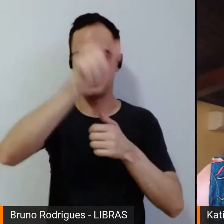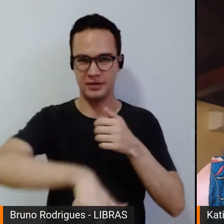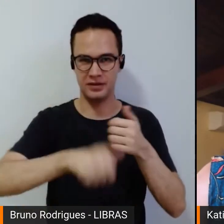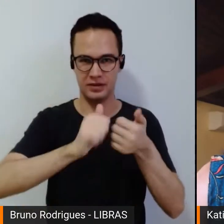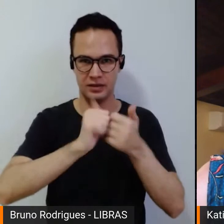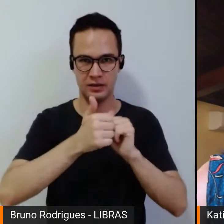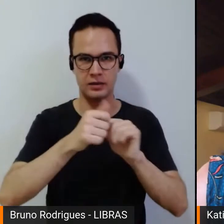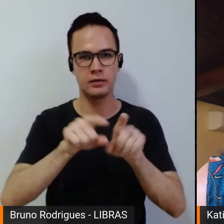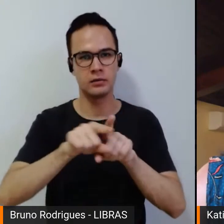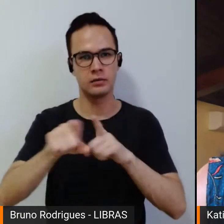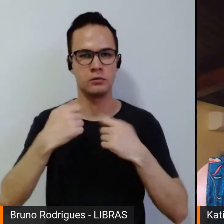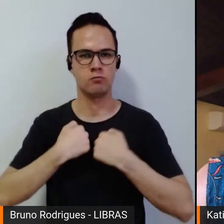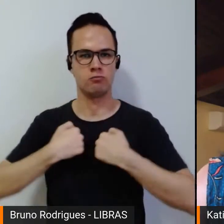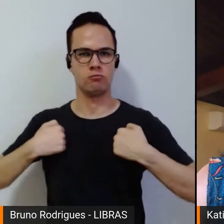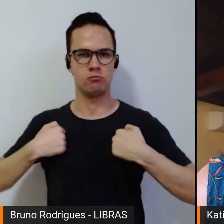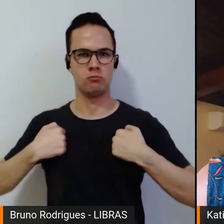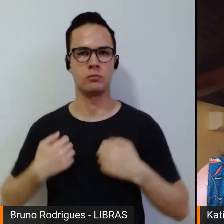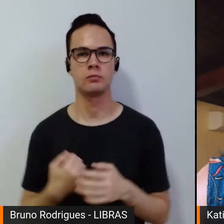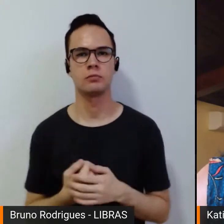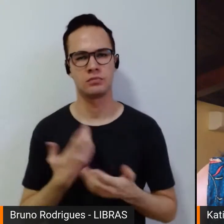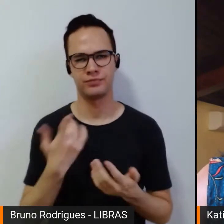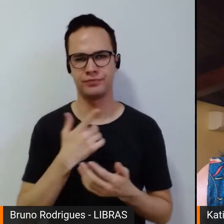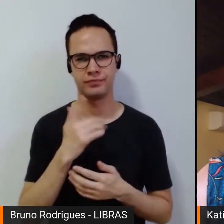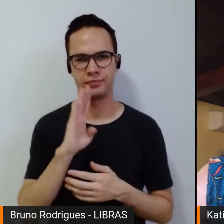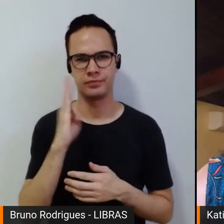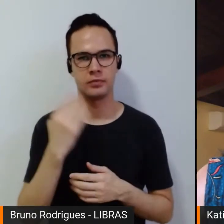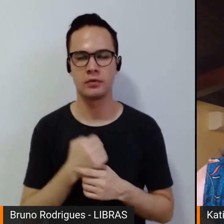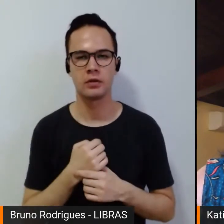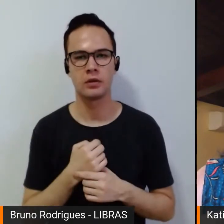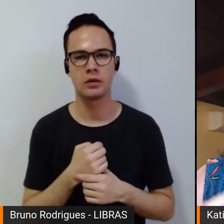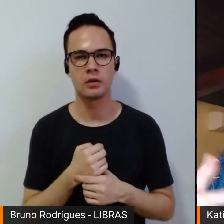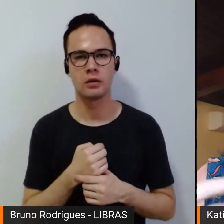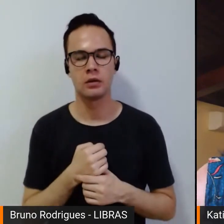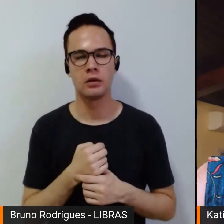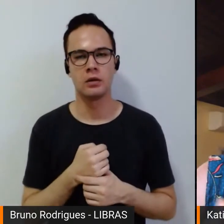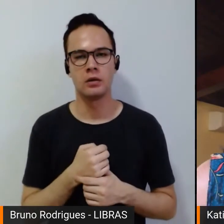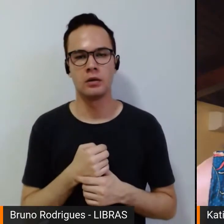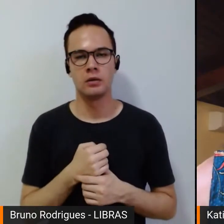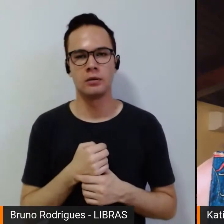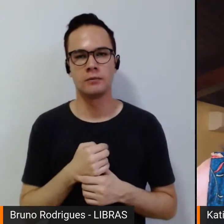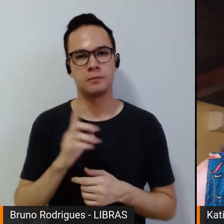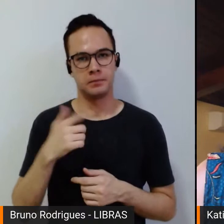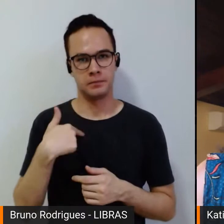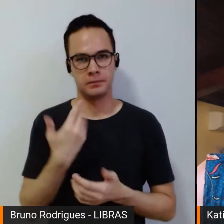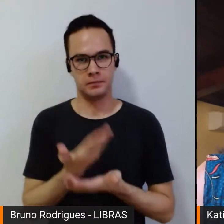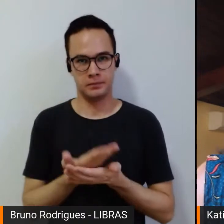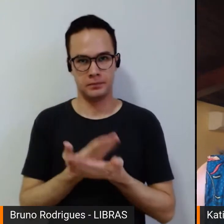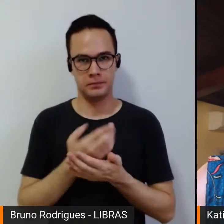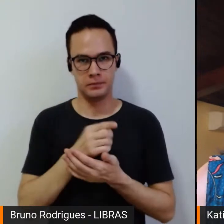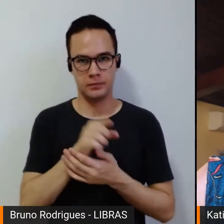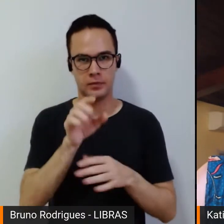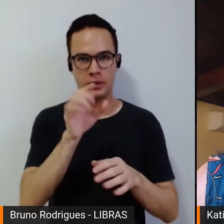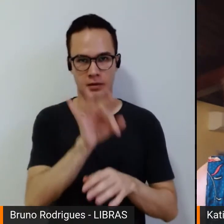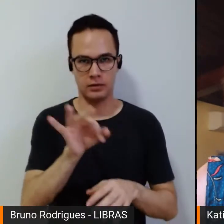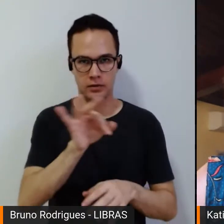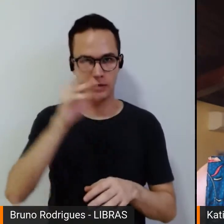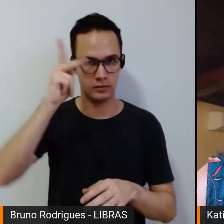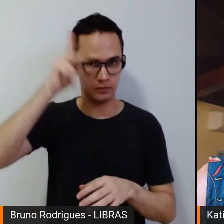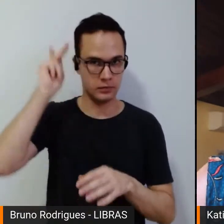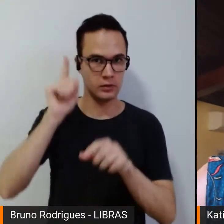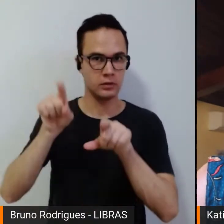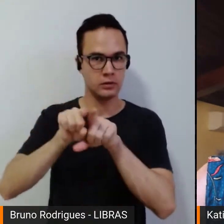o mito do herói. Isso vem... Eu sou formada em psicologia, sou formada em